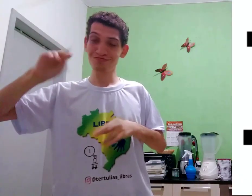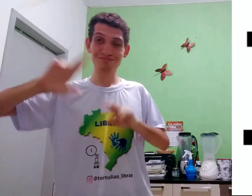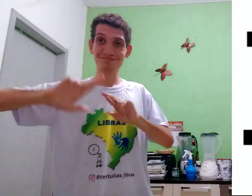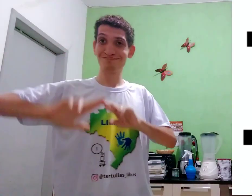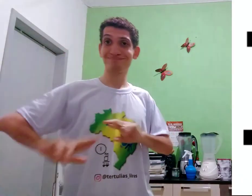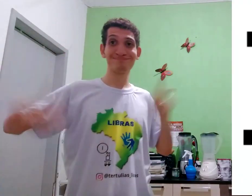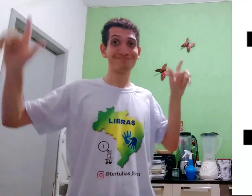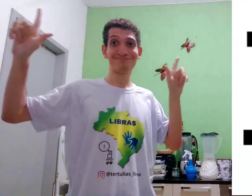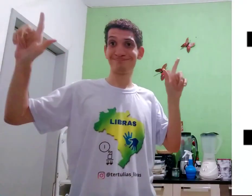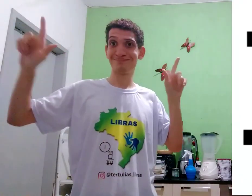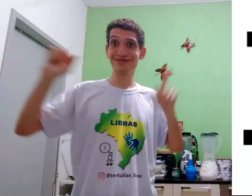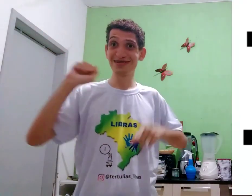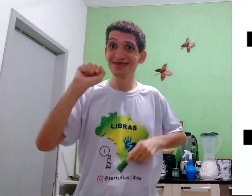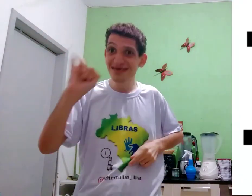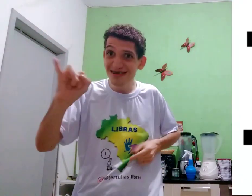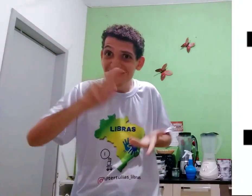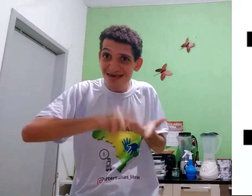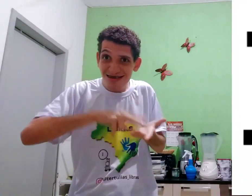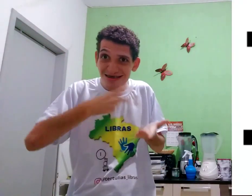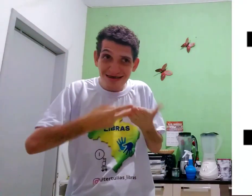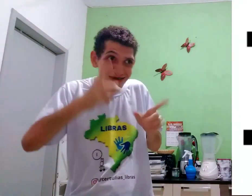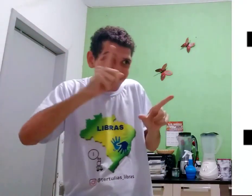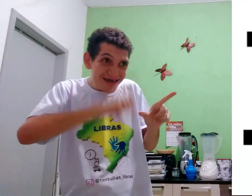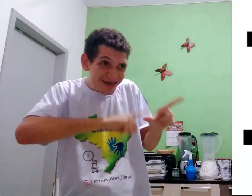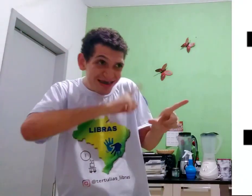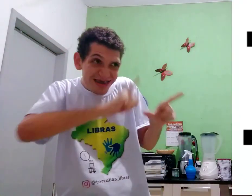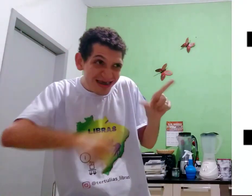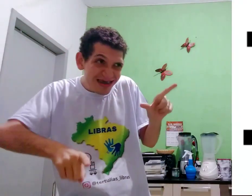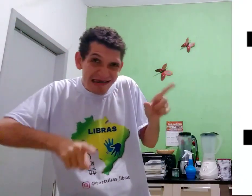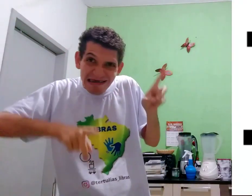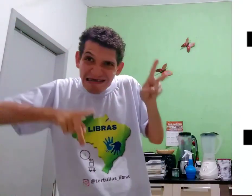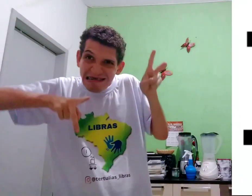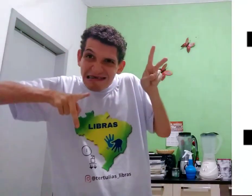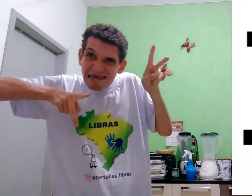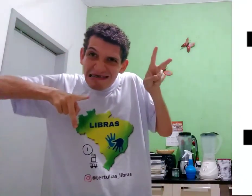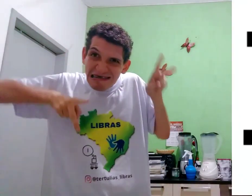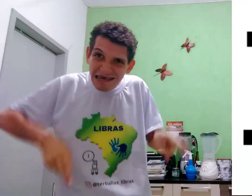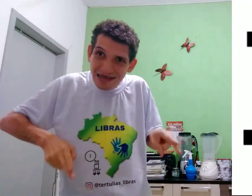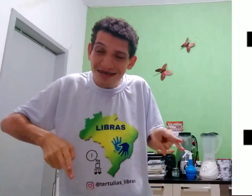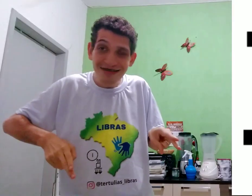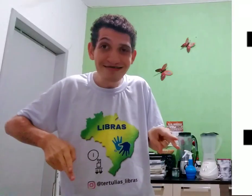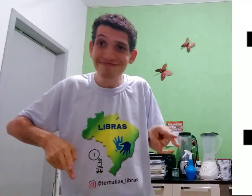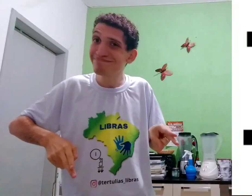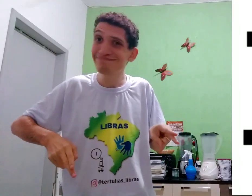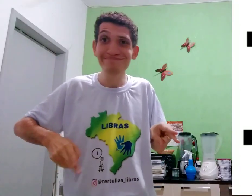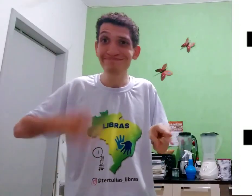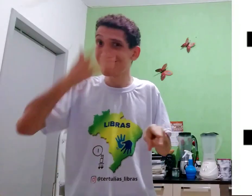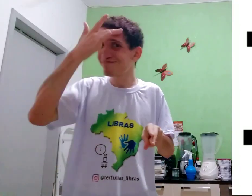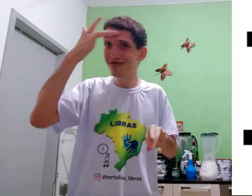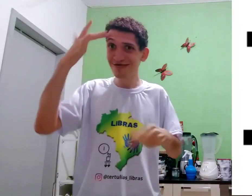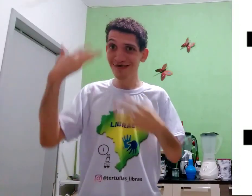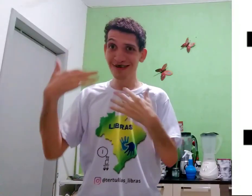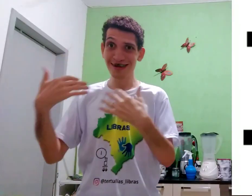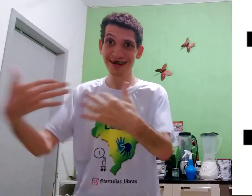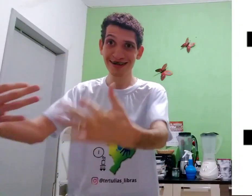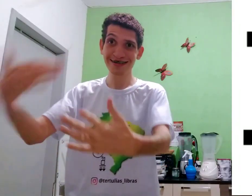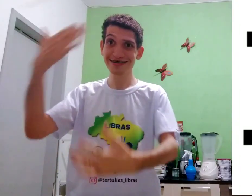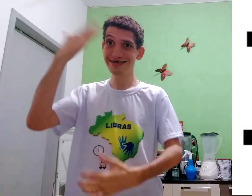e língua oral diferentes. Se tradução literal, igual, não, pessoa,